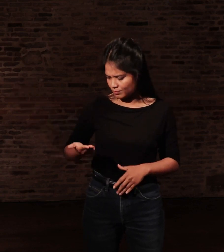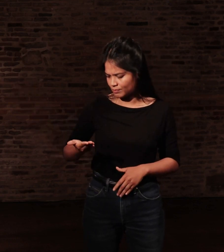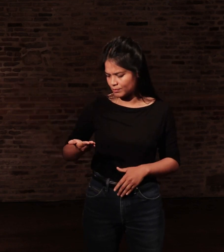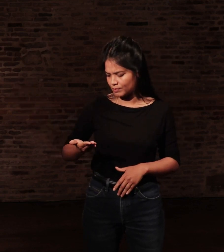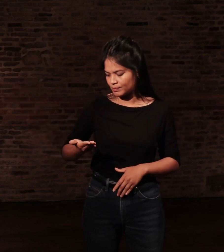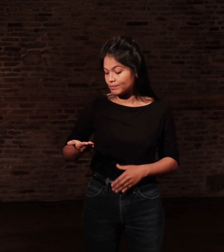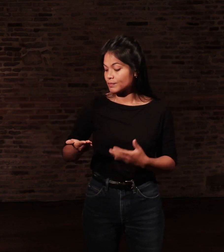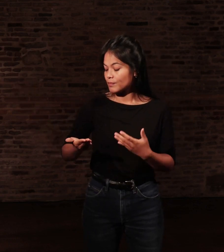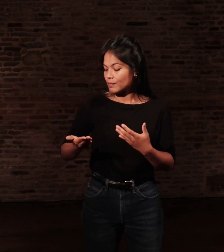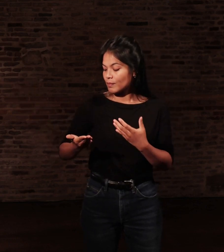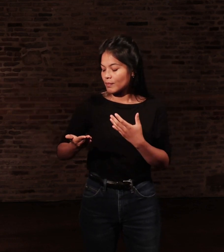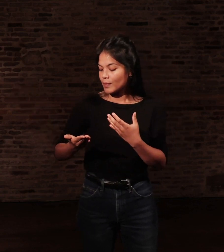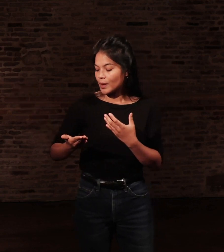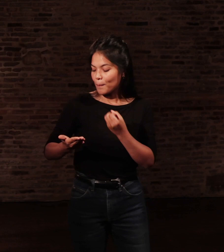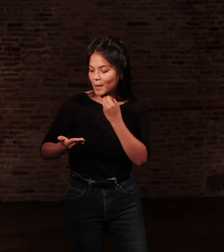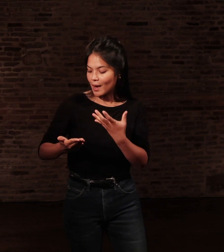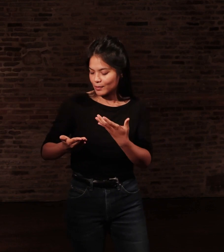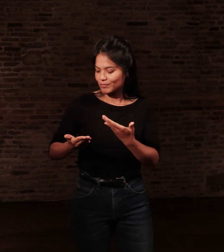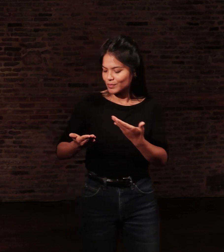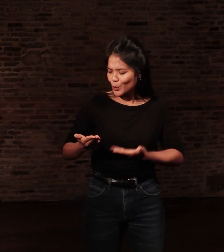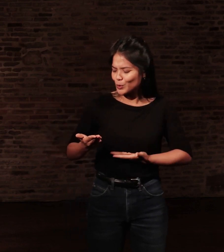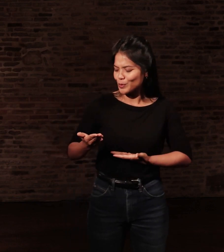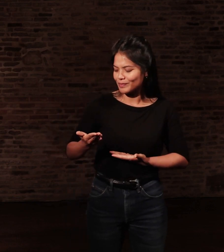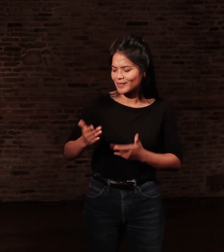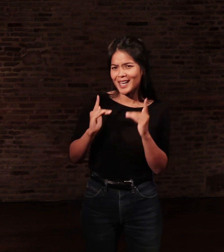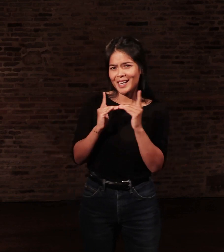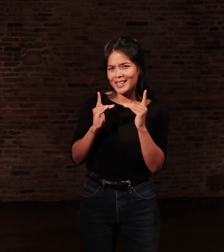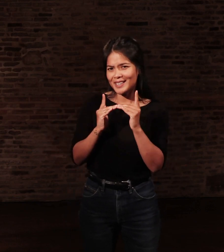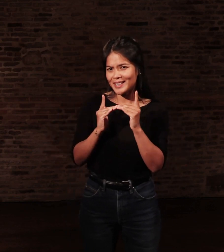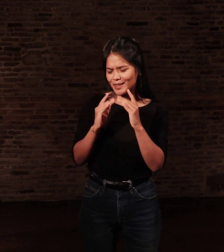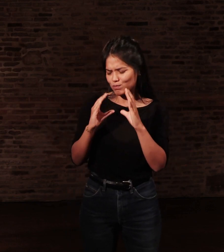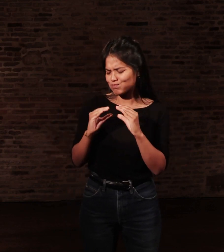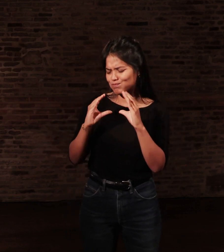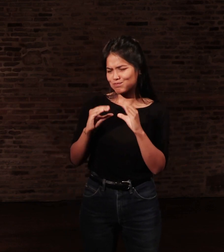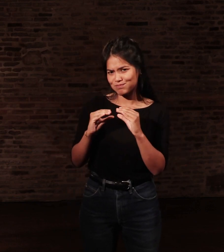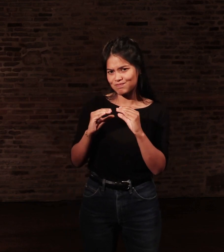La senteur qu'il exhale m'apaise. Je vous tiendrai au courant du déroulement de ce séjour.